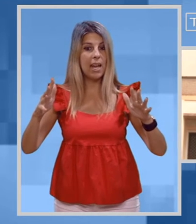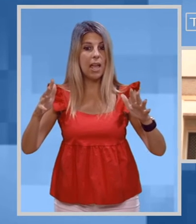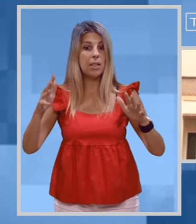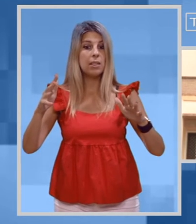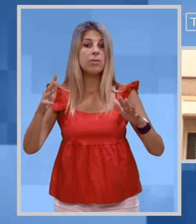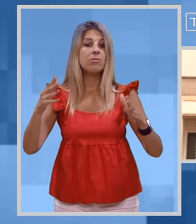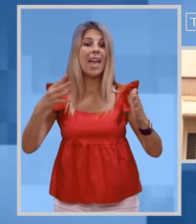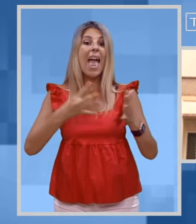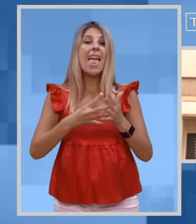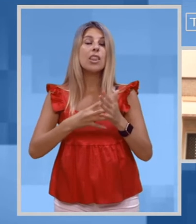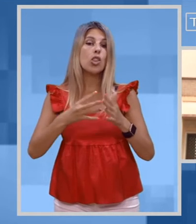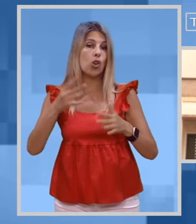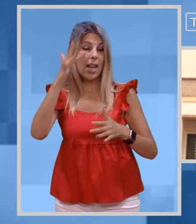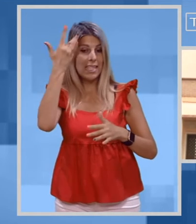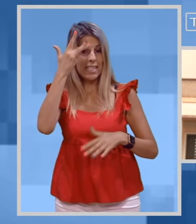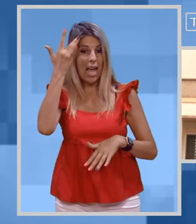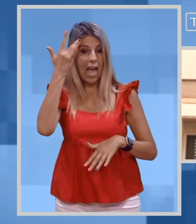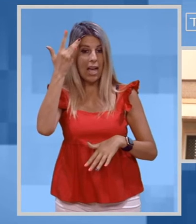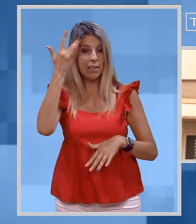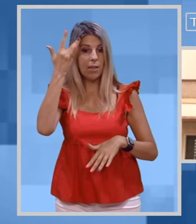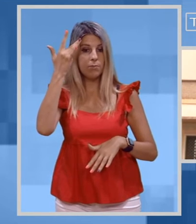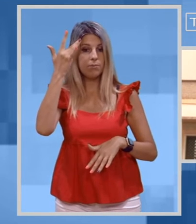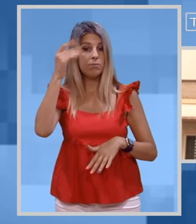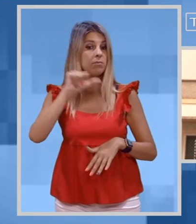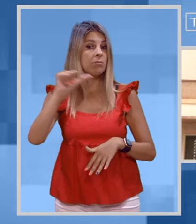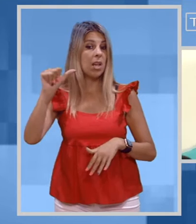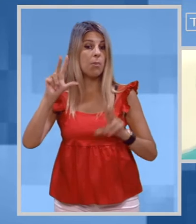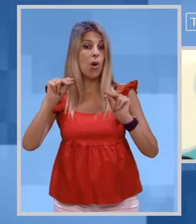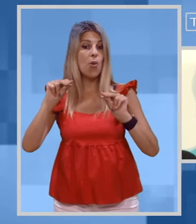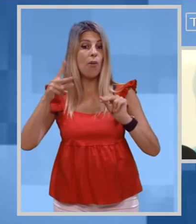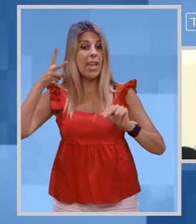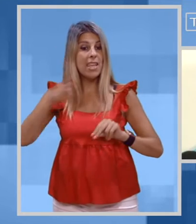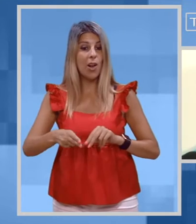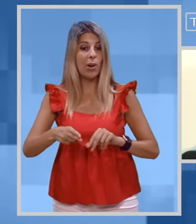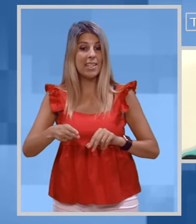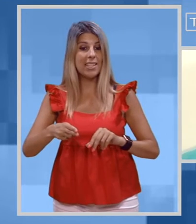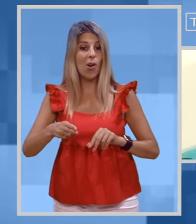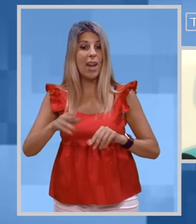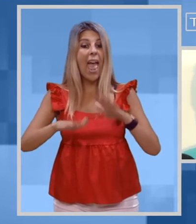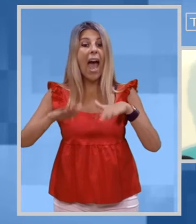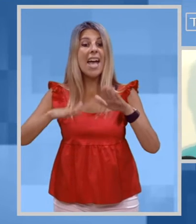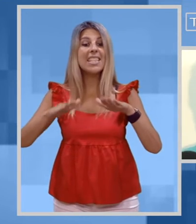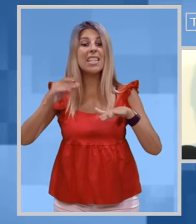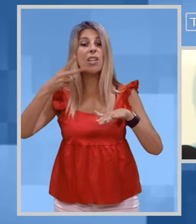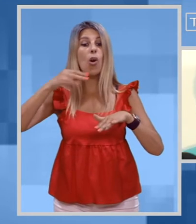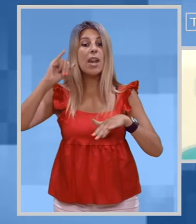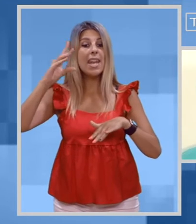In primis, la nuova inaugurazione dell'asilo nido. La cooperativa, che si è giudicata all'Apalto,